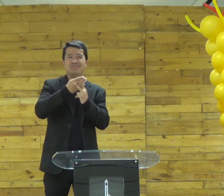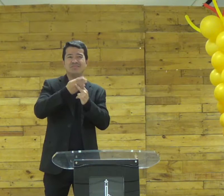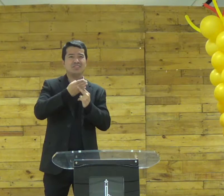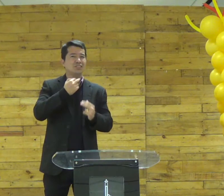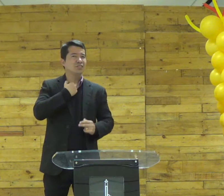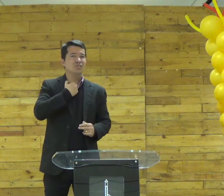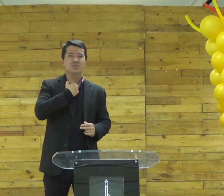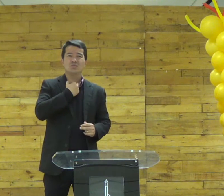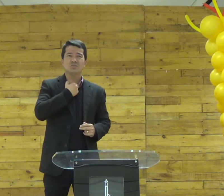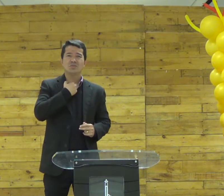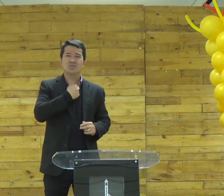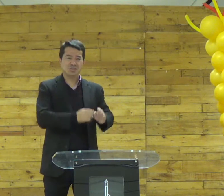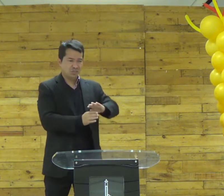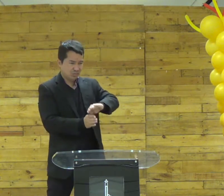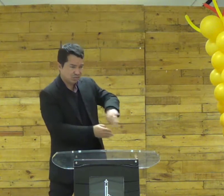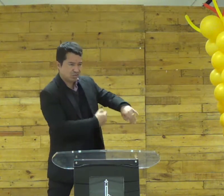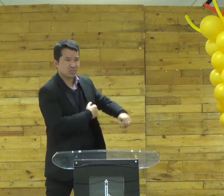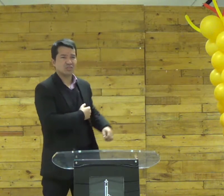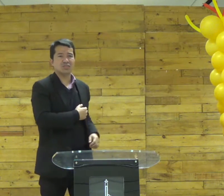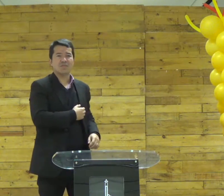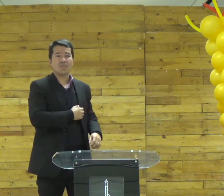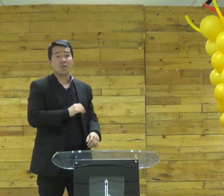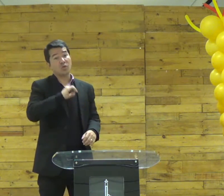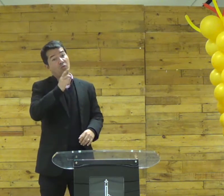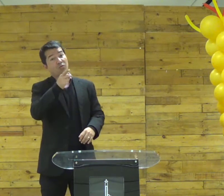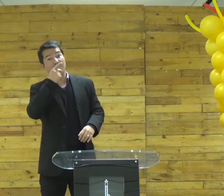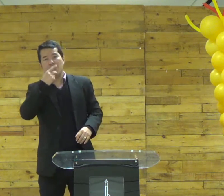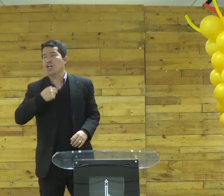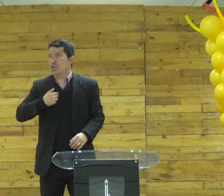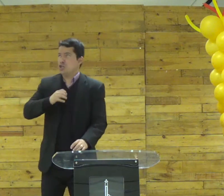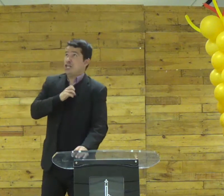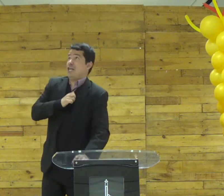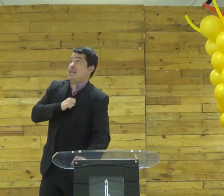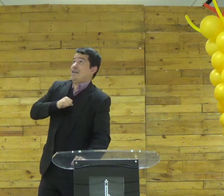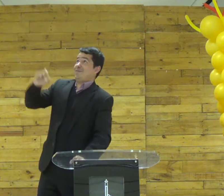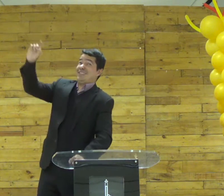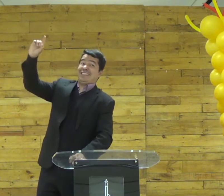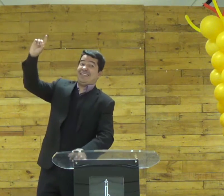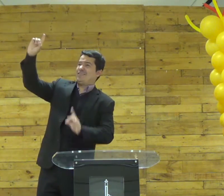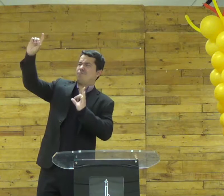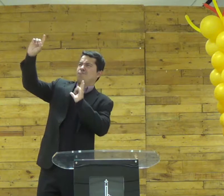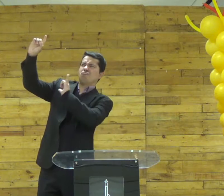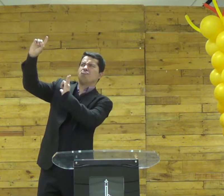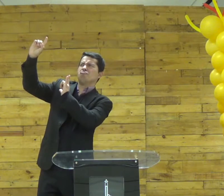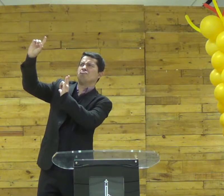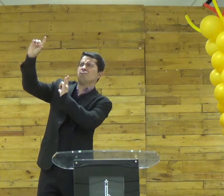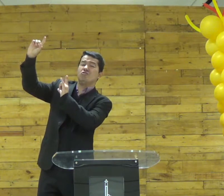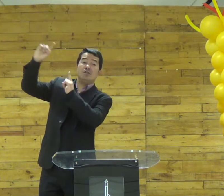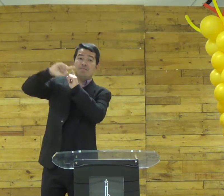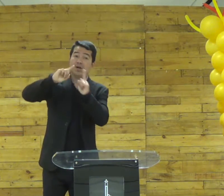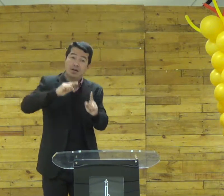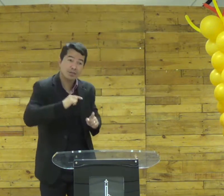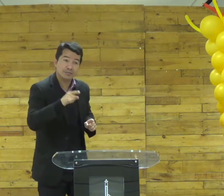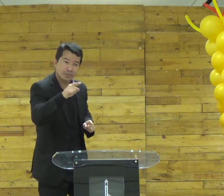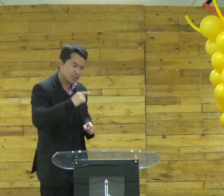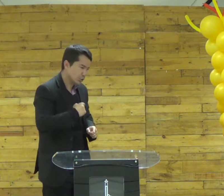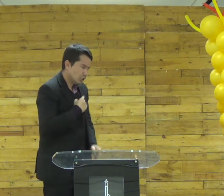isso é ter uma máscara lança fora essas coisas não mas veja bem pastor eu amo Deus tipo paixão